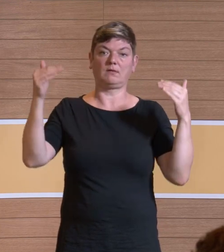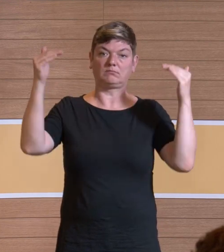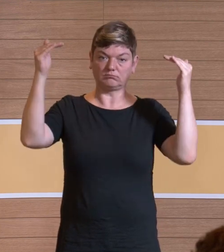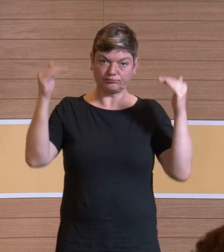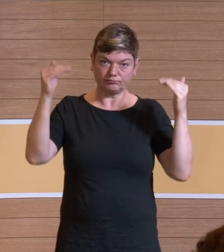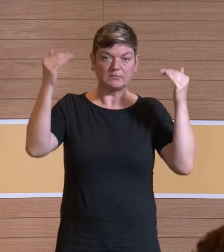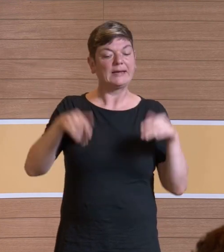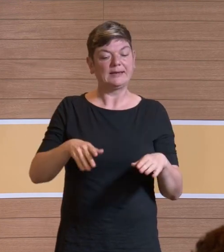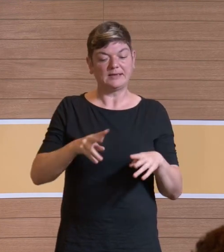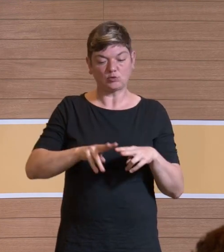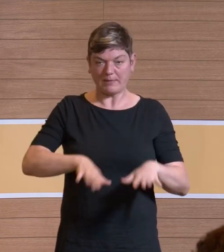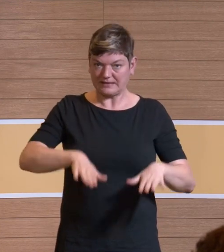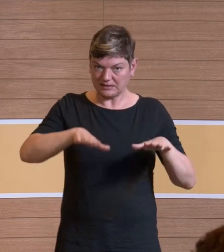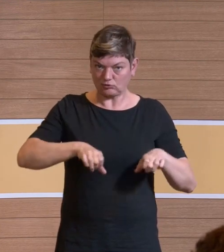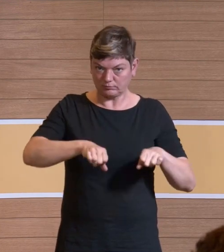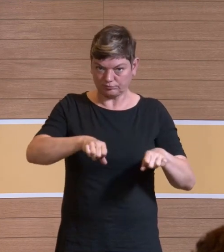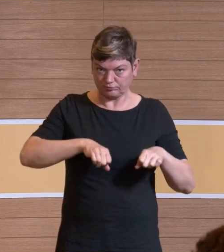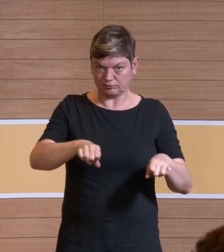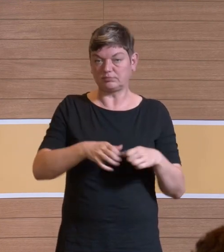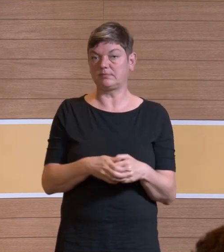Instrumententische, fahrbares Regal,